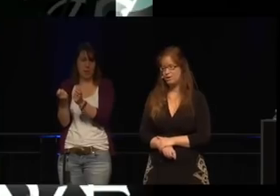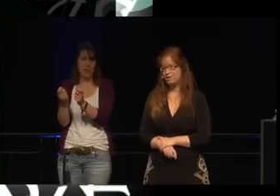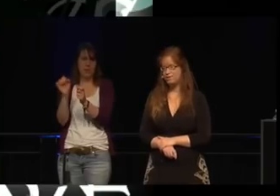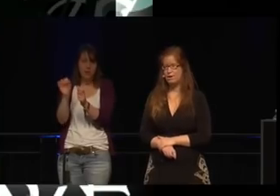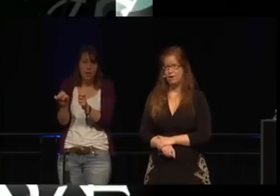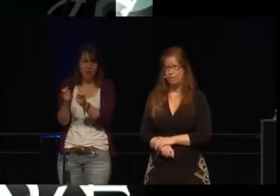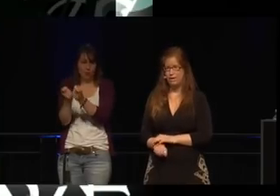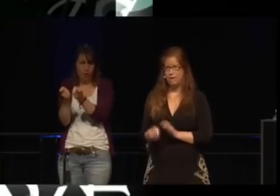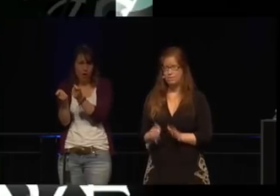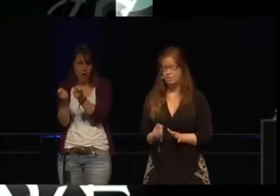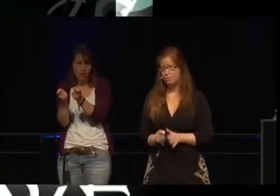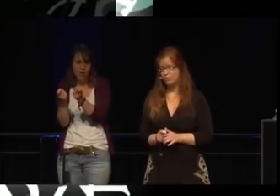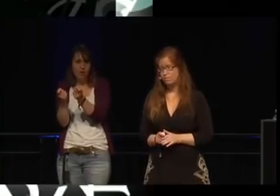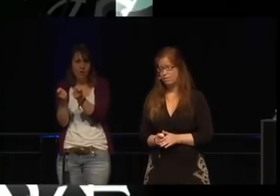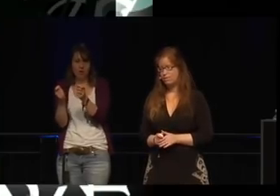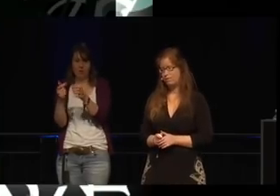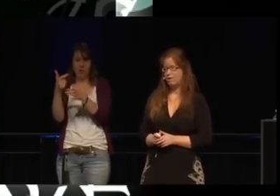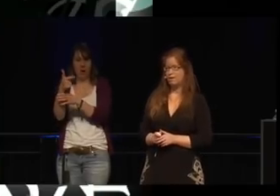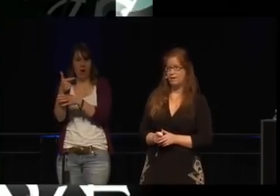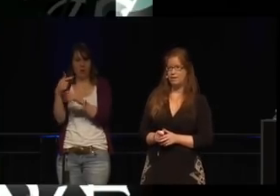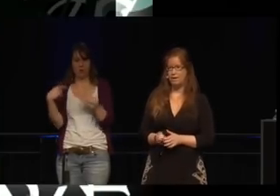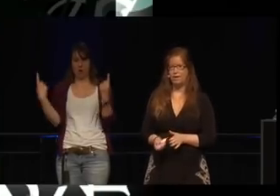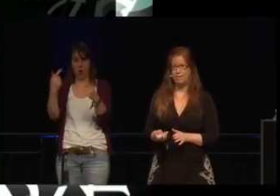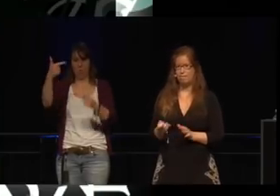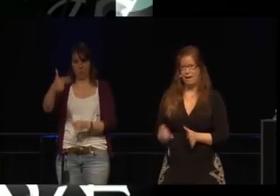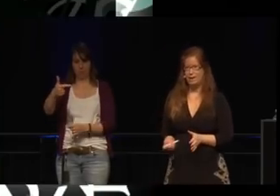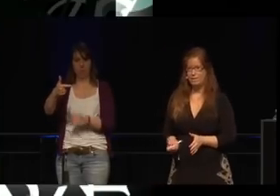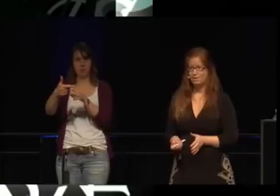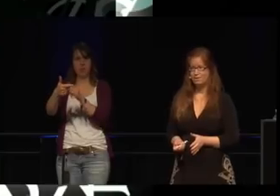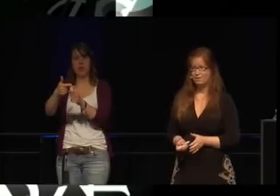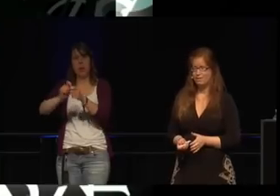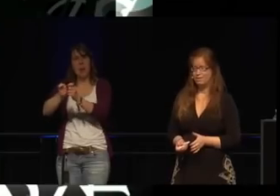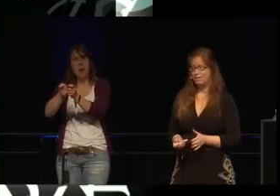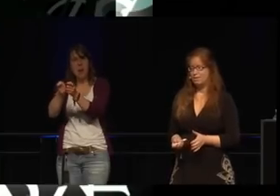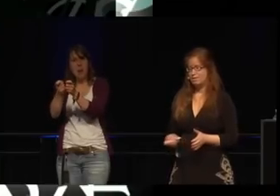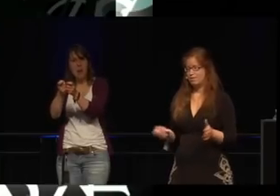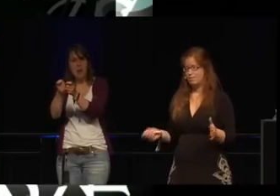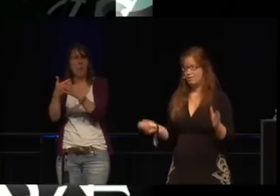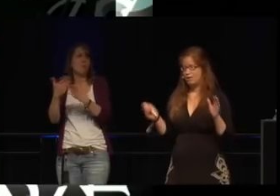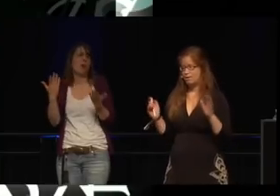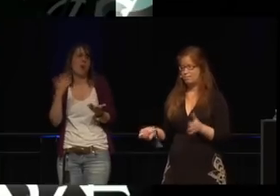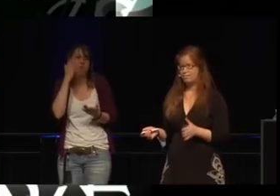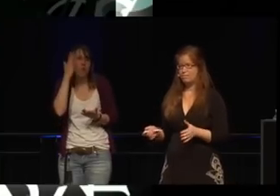dass diese Kamera von einem leeren Raum Bilder zeigt in einer Bank,